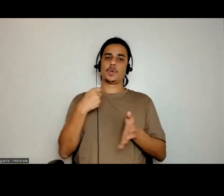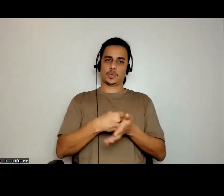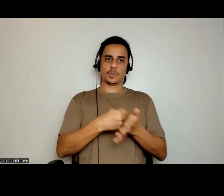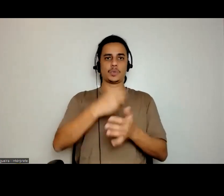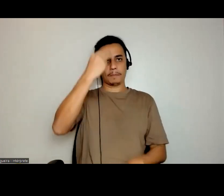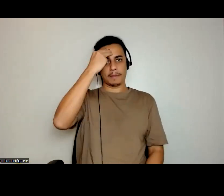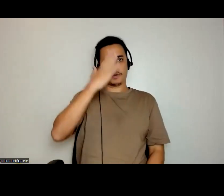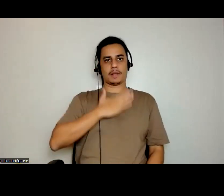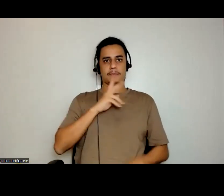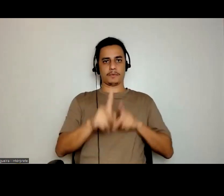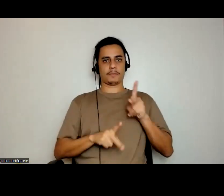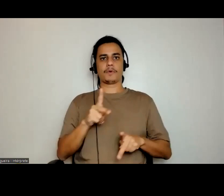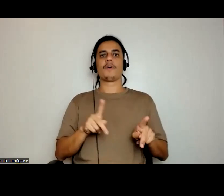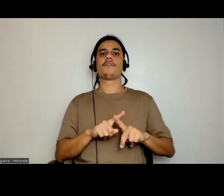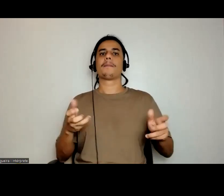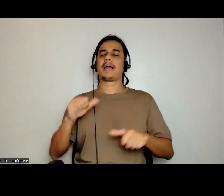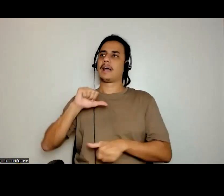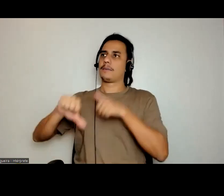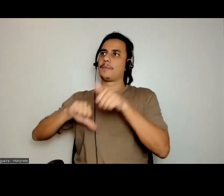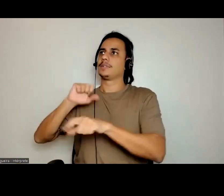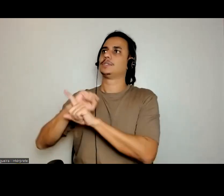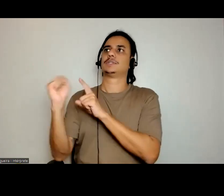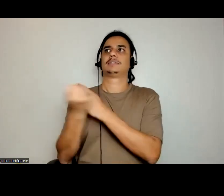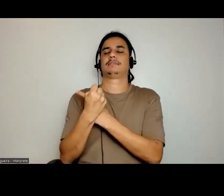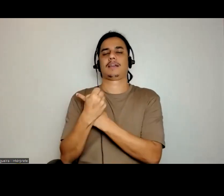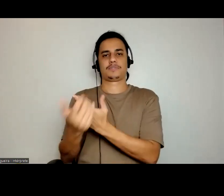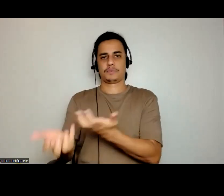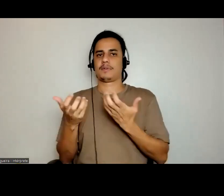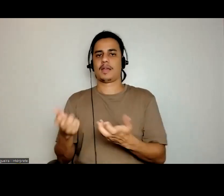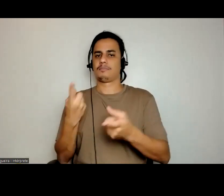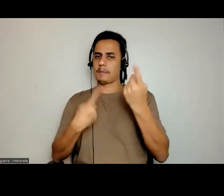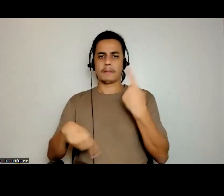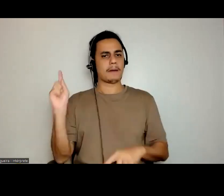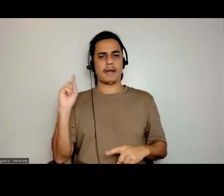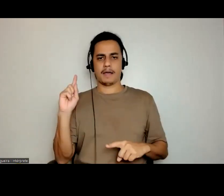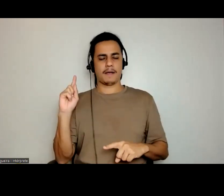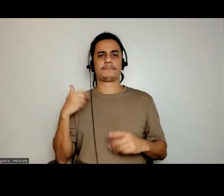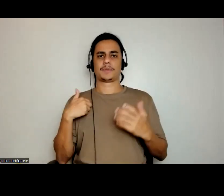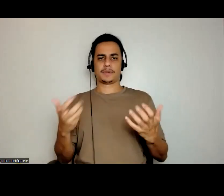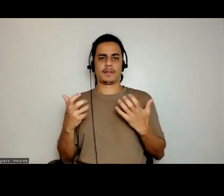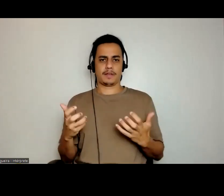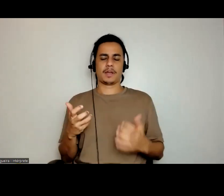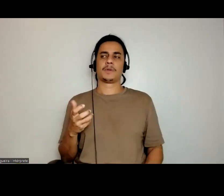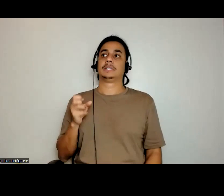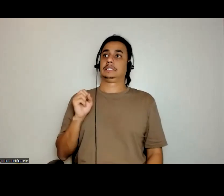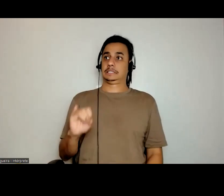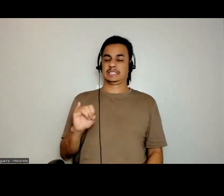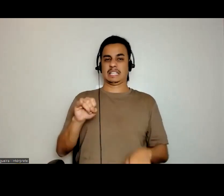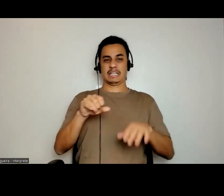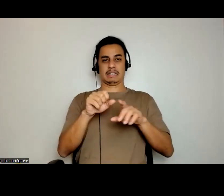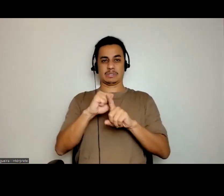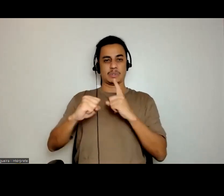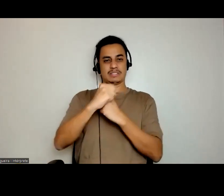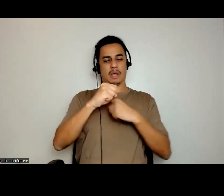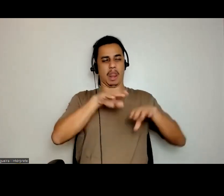do meu povo, eu quero a transformação radical da sociedade. Eu quero que, enquanto existir a desigualdade social,